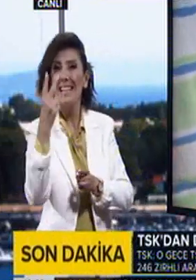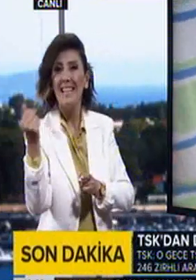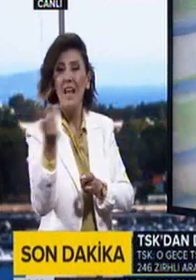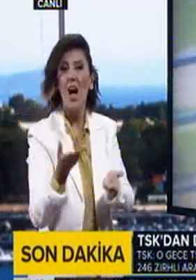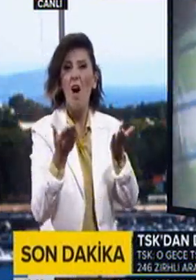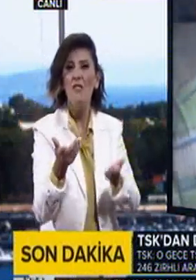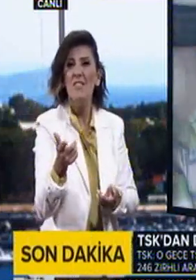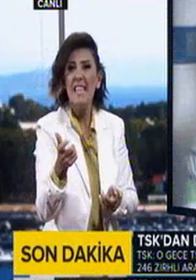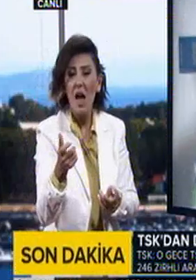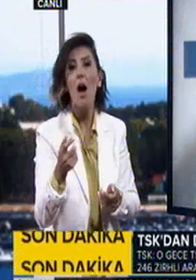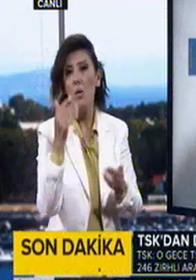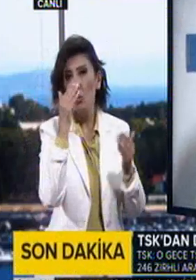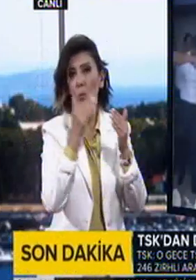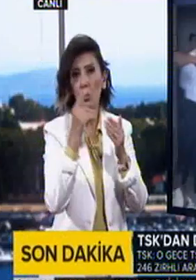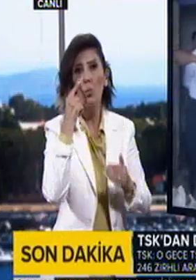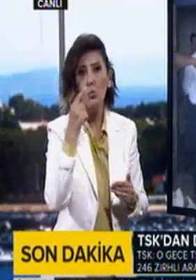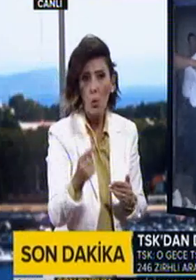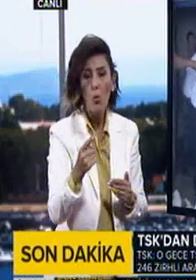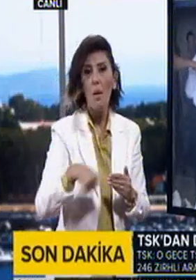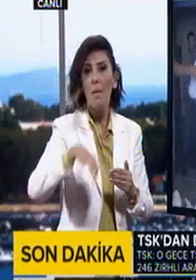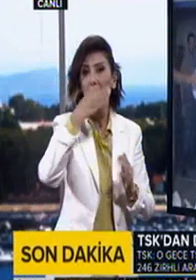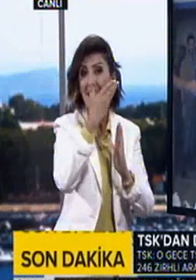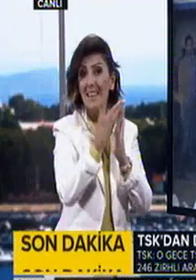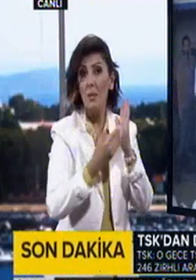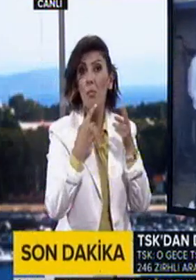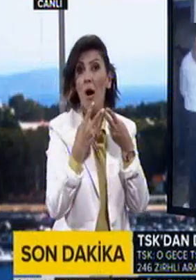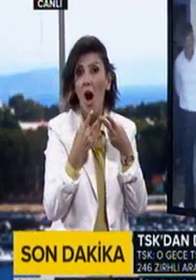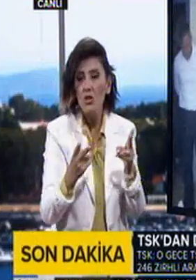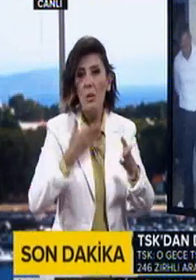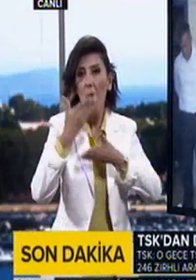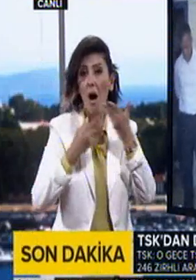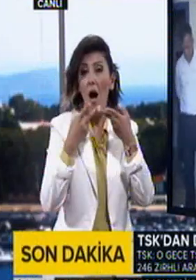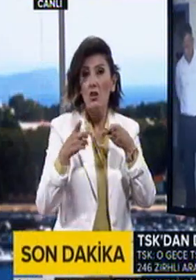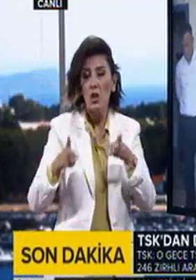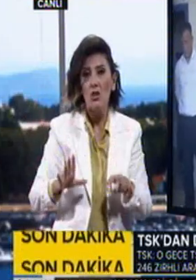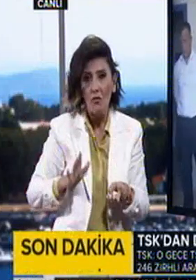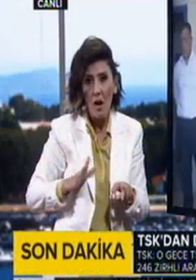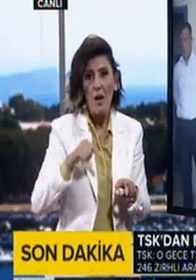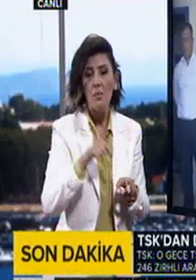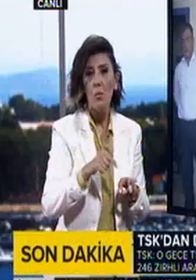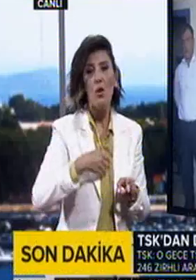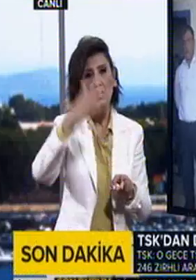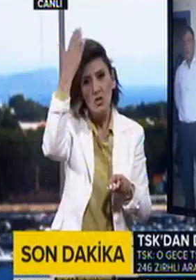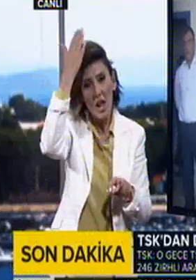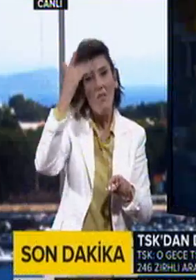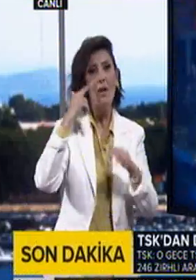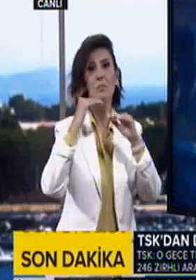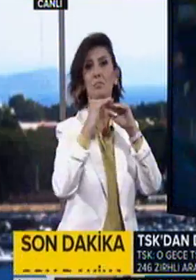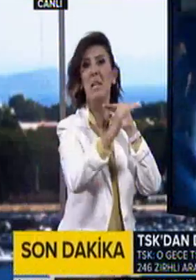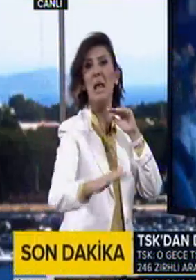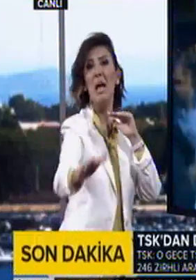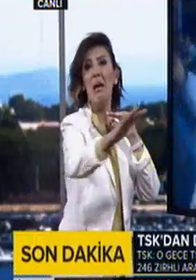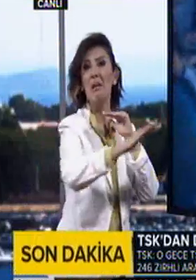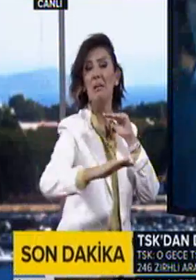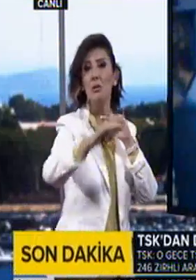hafif silaha tekabül ediyor. Bunun tespit edildiği yine açıklamada belirtilmiş yine mazisi şan ve şerefle dolu gücünü Yüce Türk milletinden